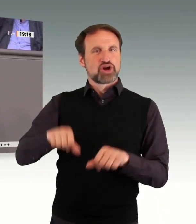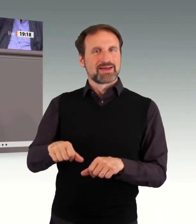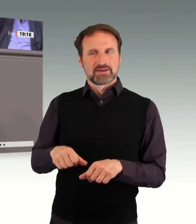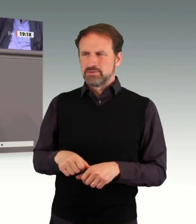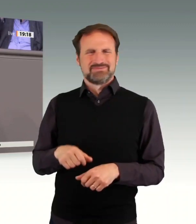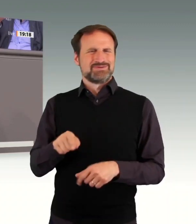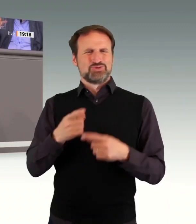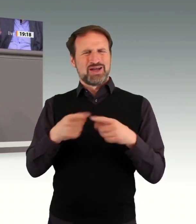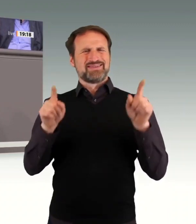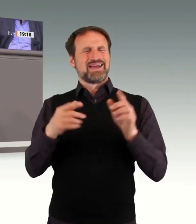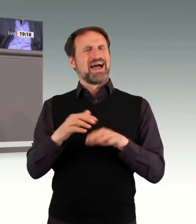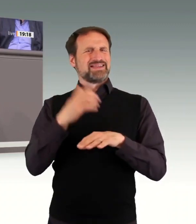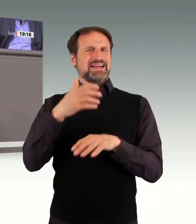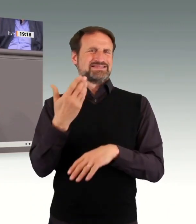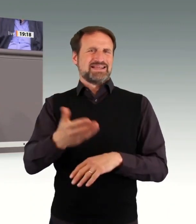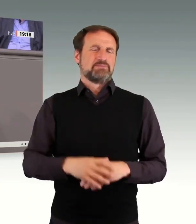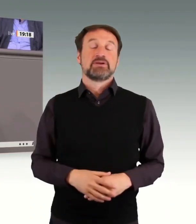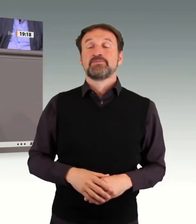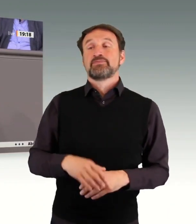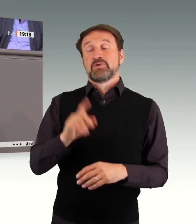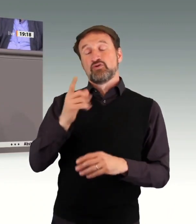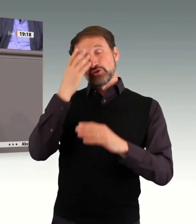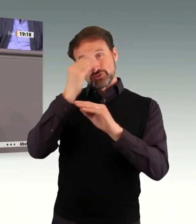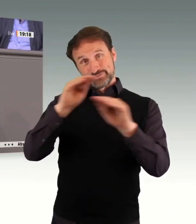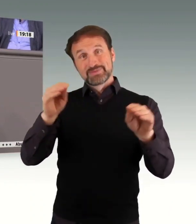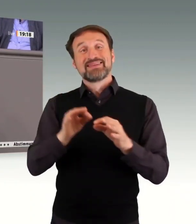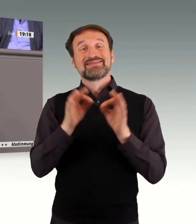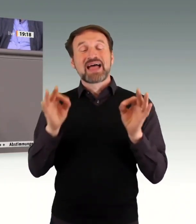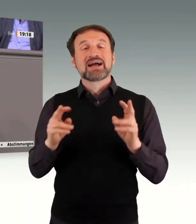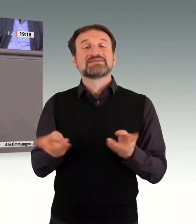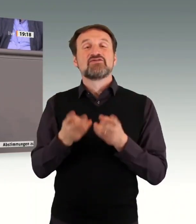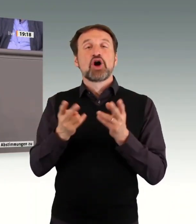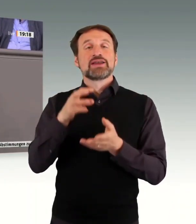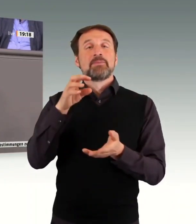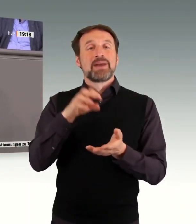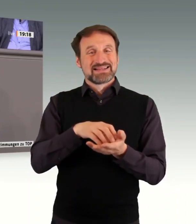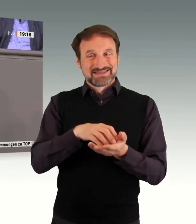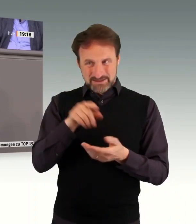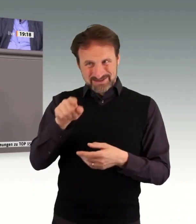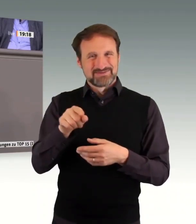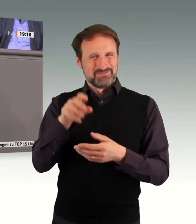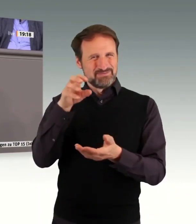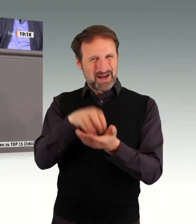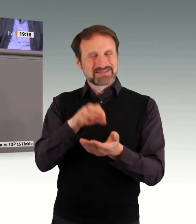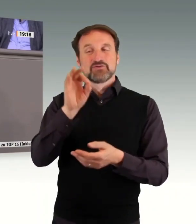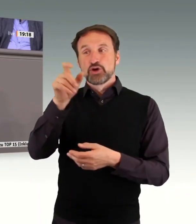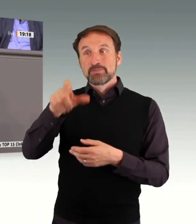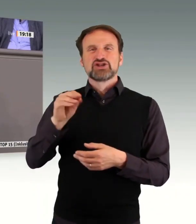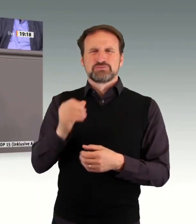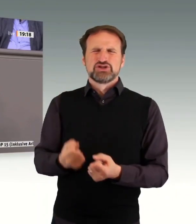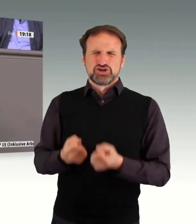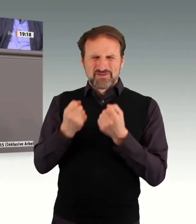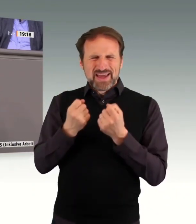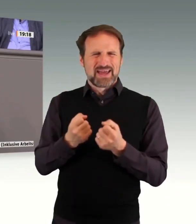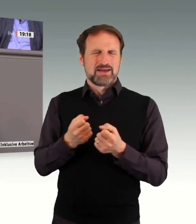Tagesförderplätze werden immer mehr, das sind Plätze für Menschen mit sehr schweren Behinderungen, die dann nicht die Erlaubnis